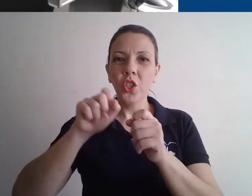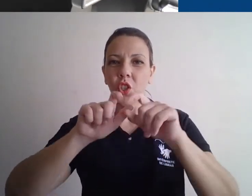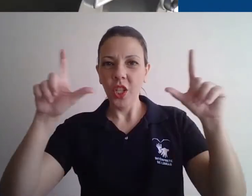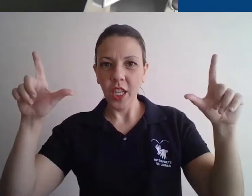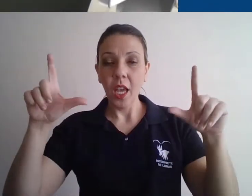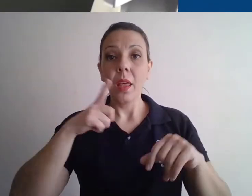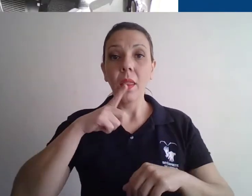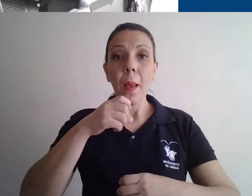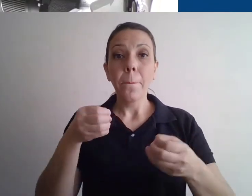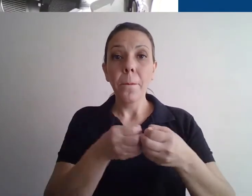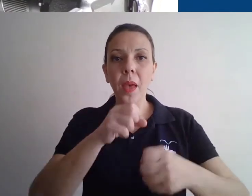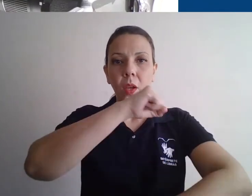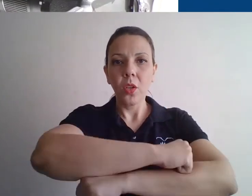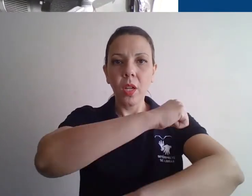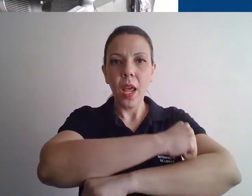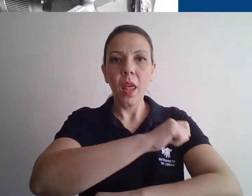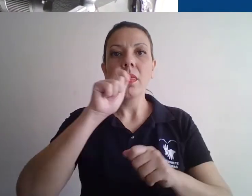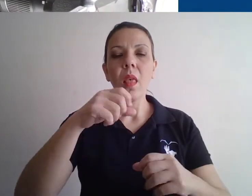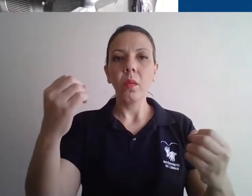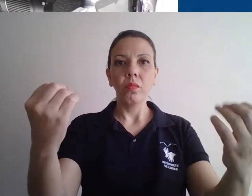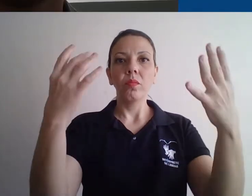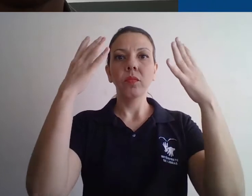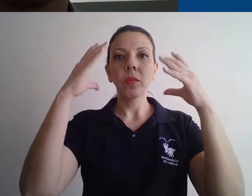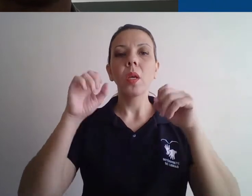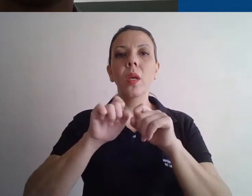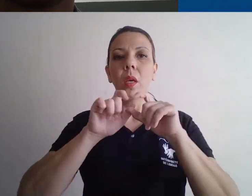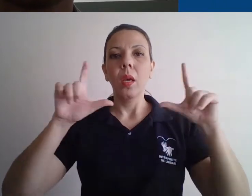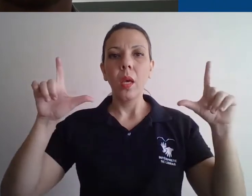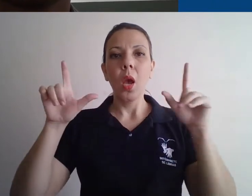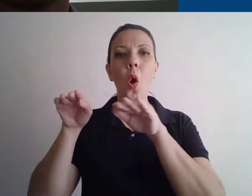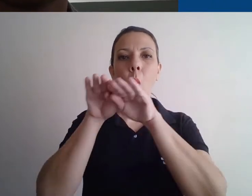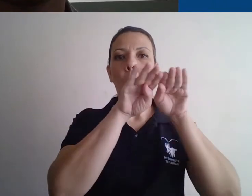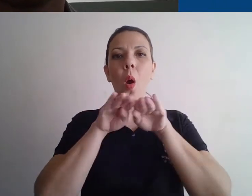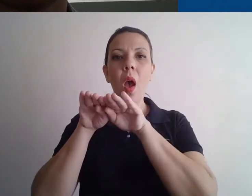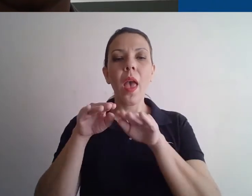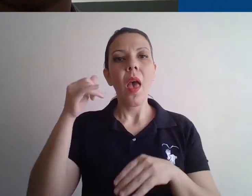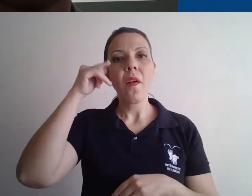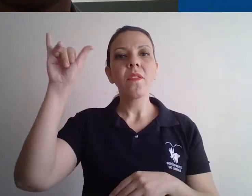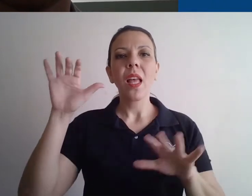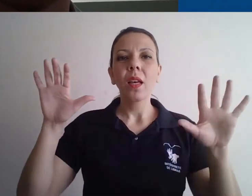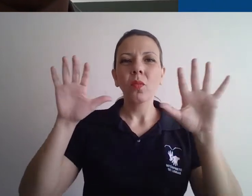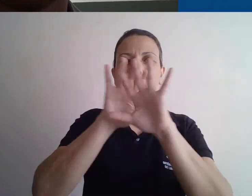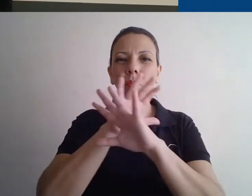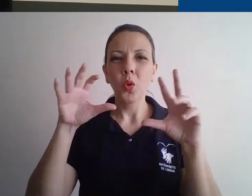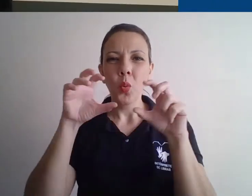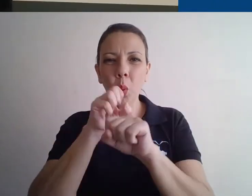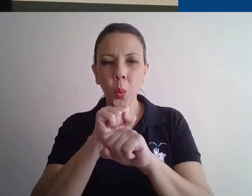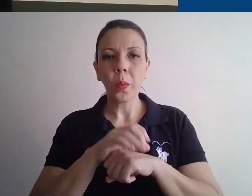entre bastante luz, que aí seu rosto vai ser iluminado de forma homogênea sem causar sombras estranhas no rosto. Quando você grava à